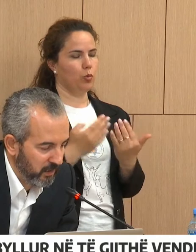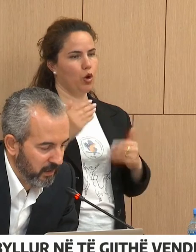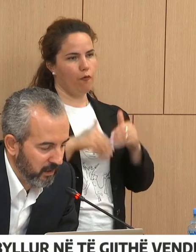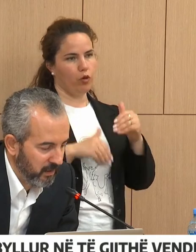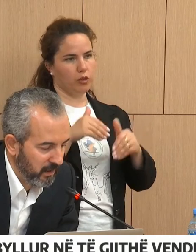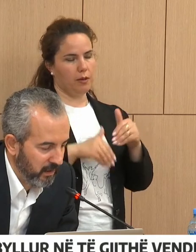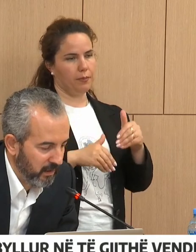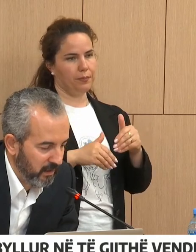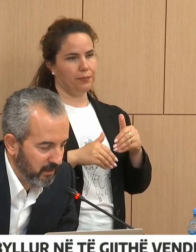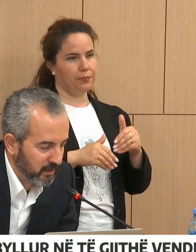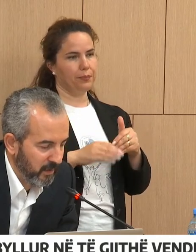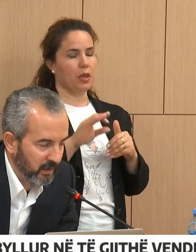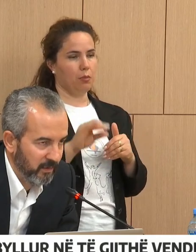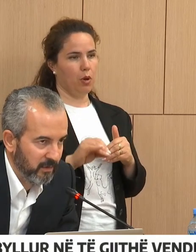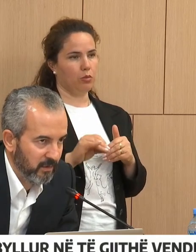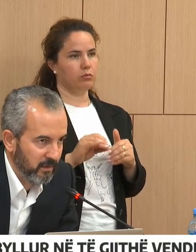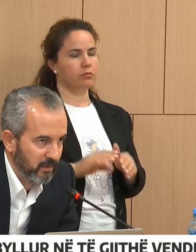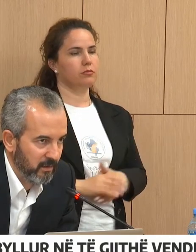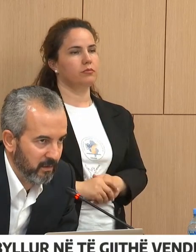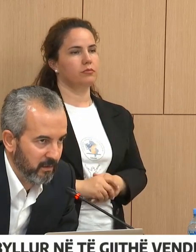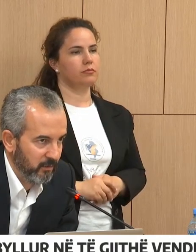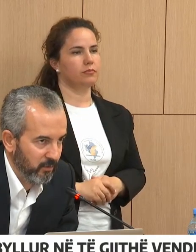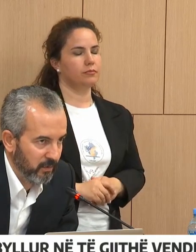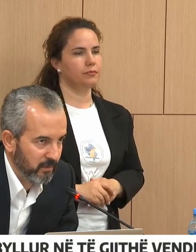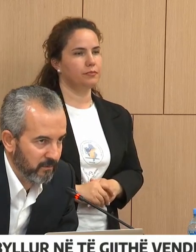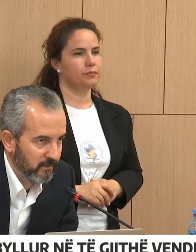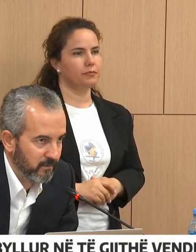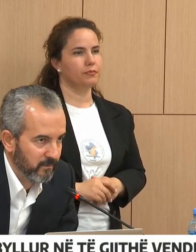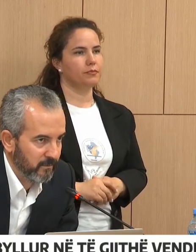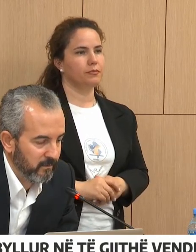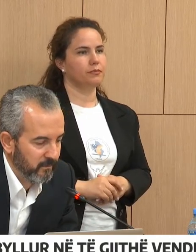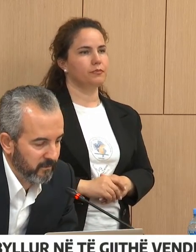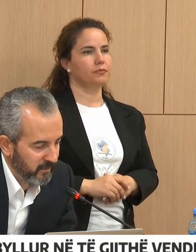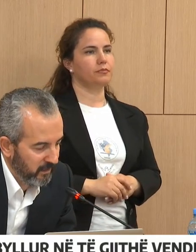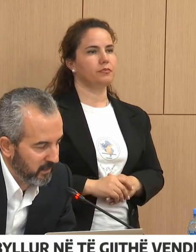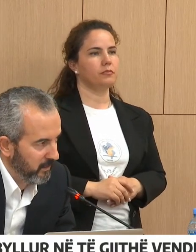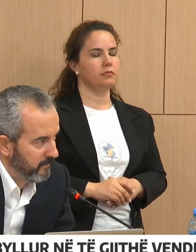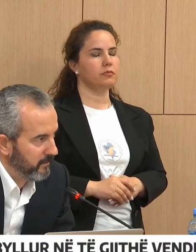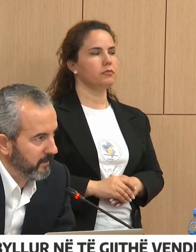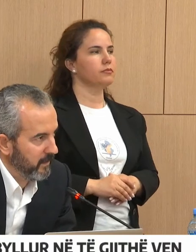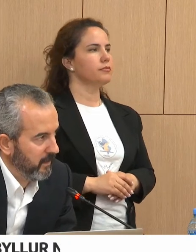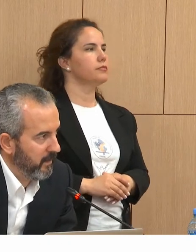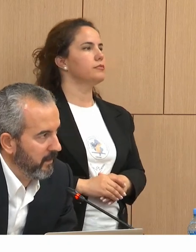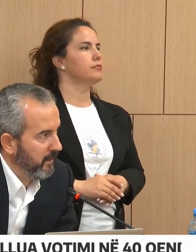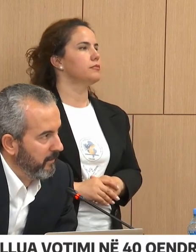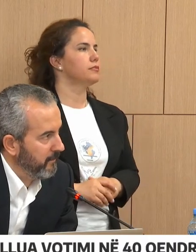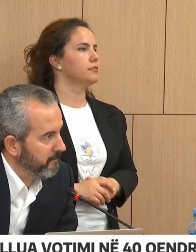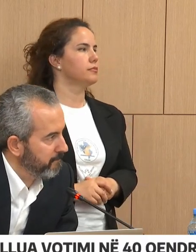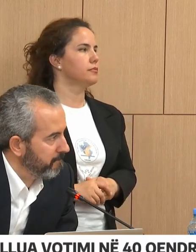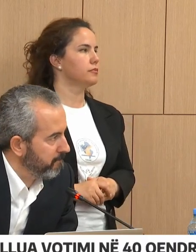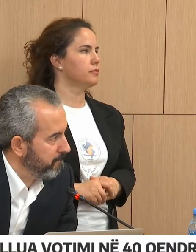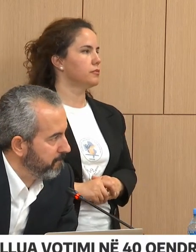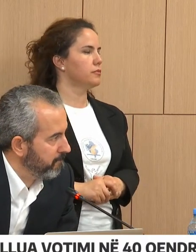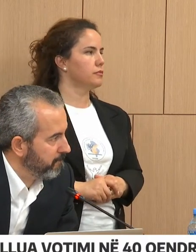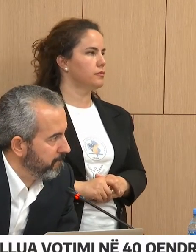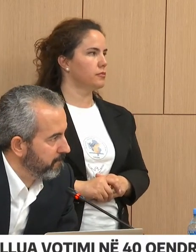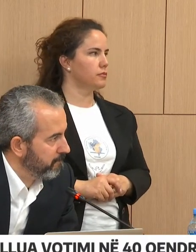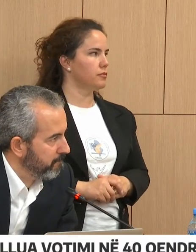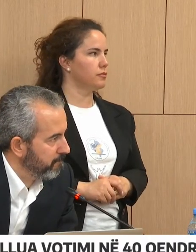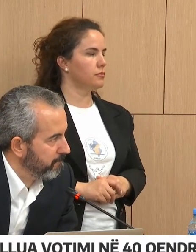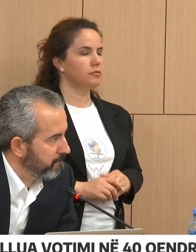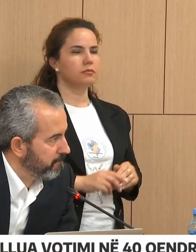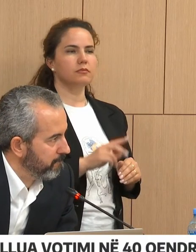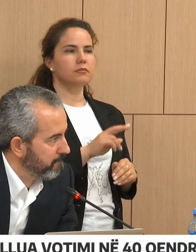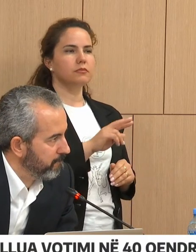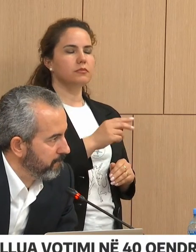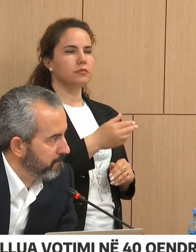përgjishmërie dhe zbatimit të të tërës dë ndërës